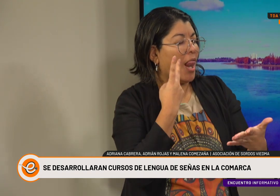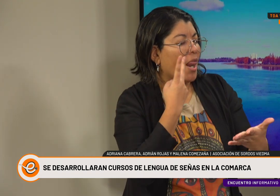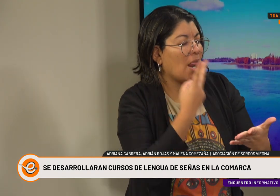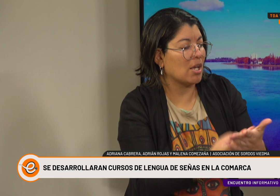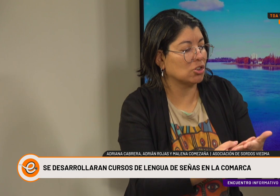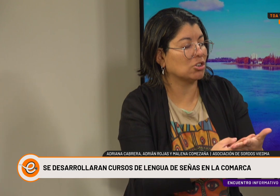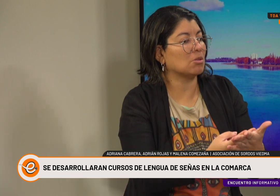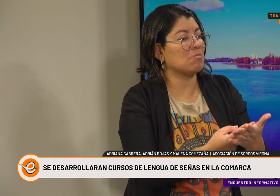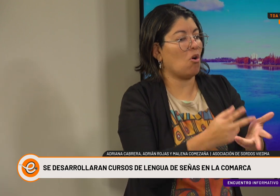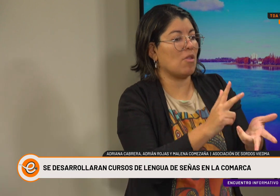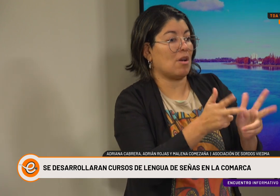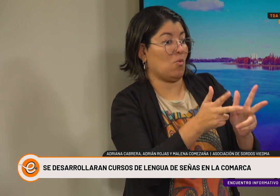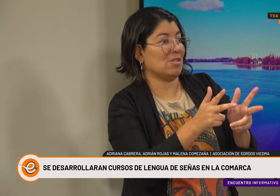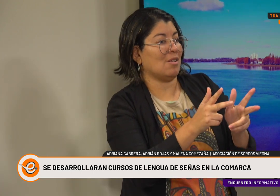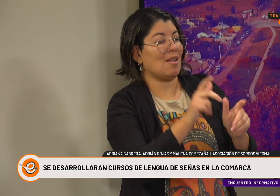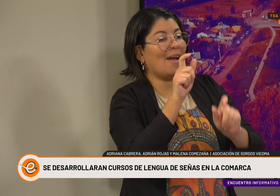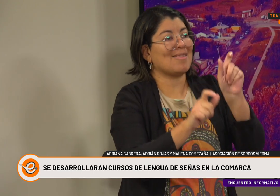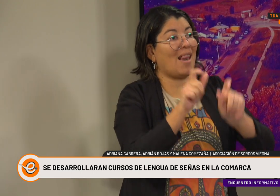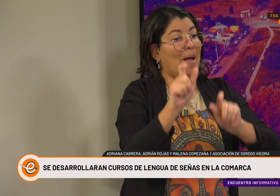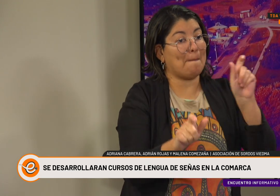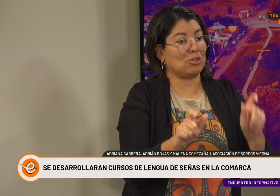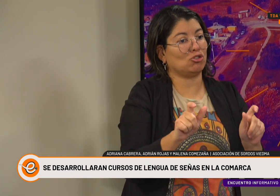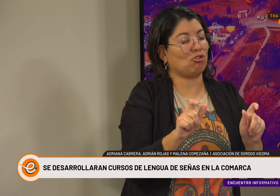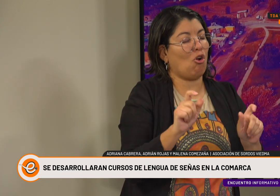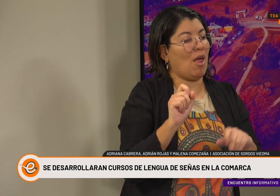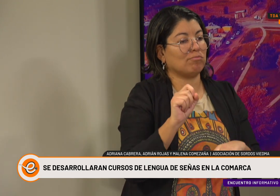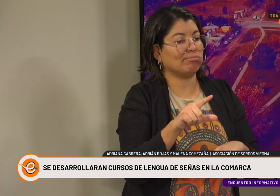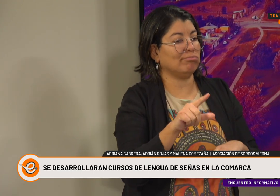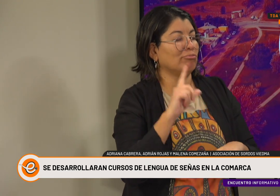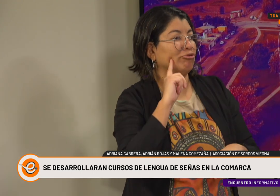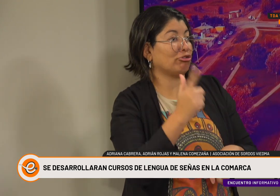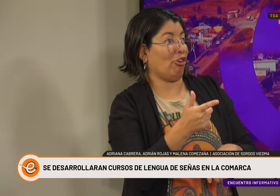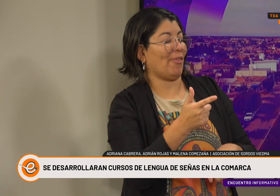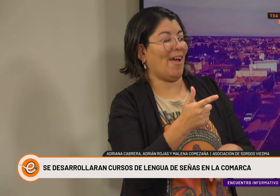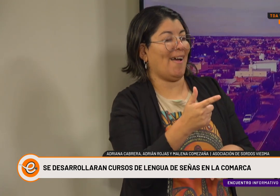Su objetivo es reconocer a la lengua de señas como